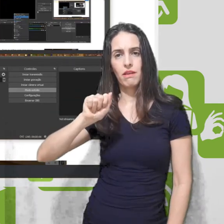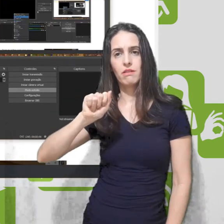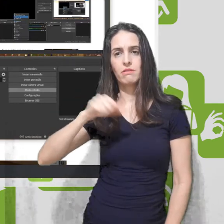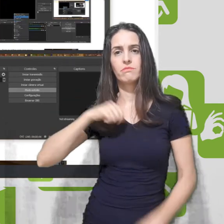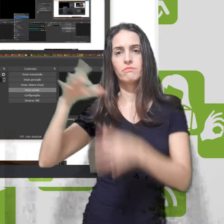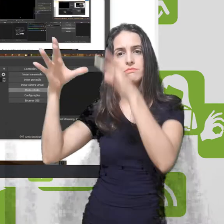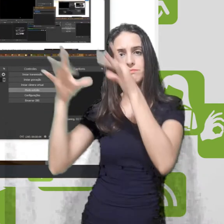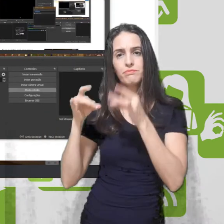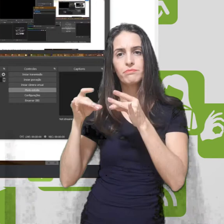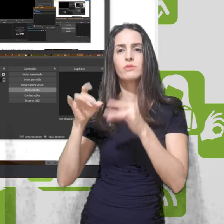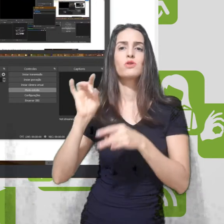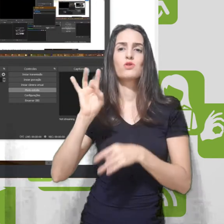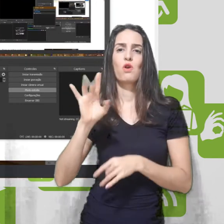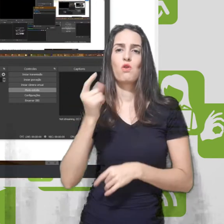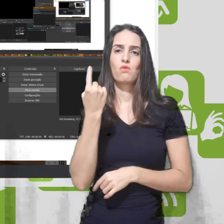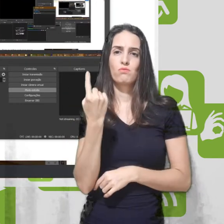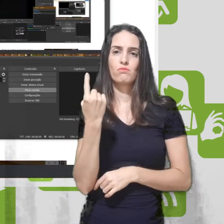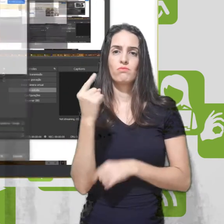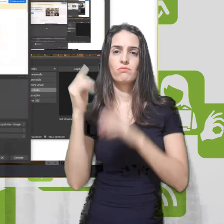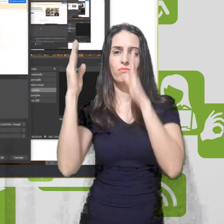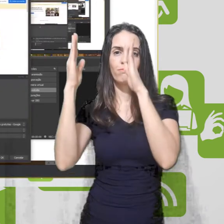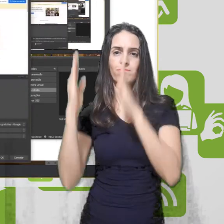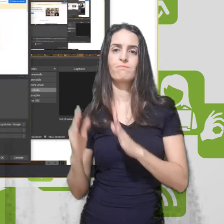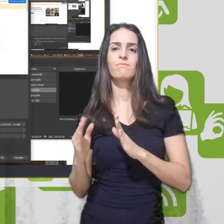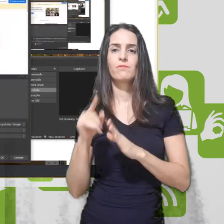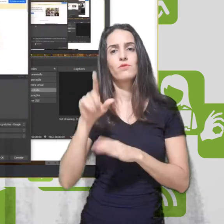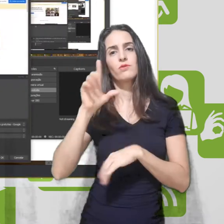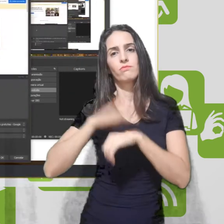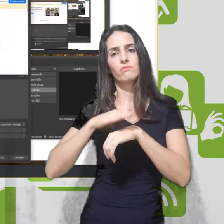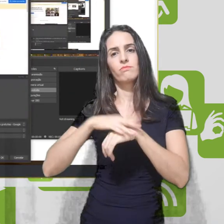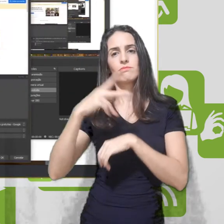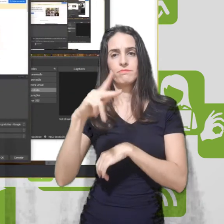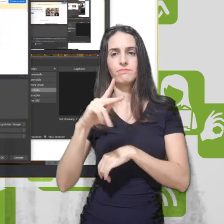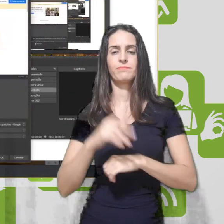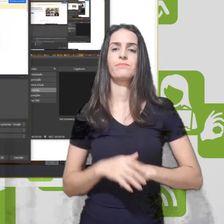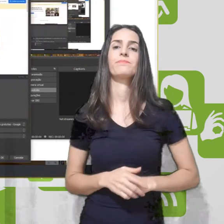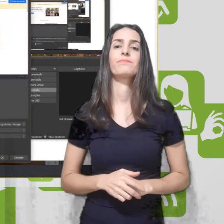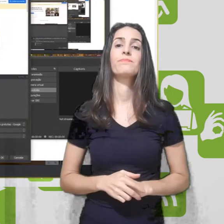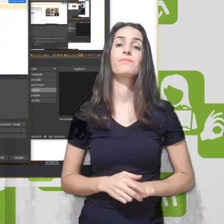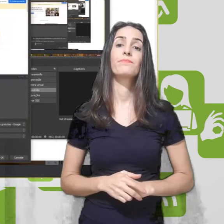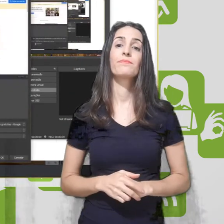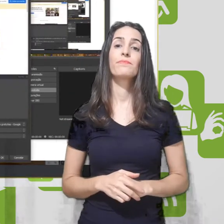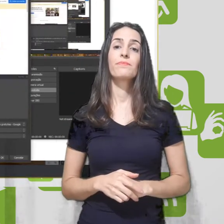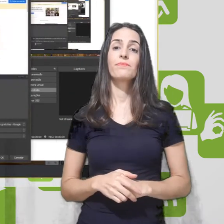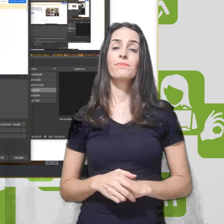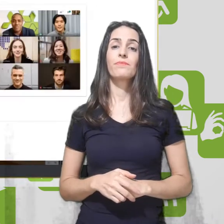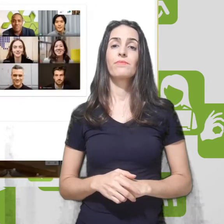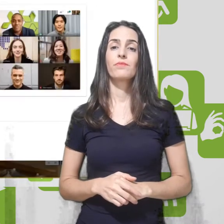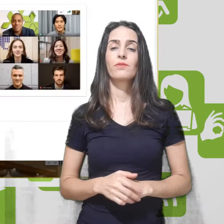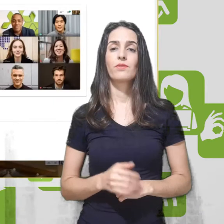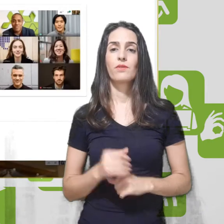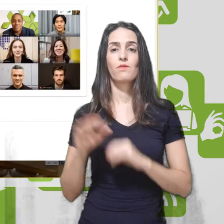Para capturar só a janela do que você quer assim. Deixa eu fechar isso aqui.